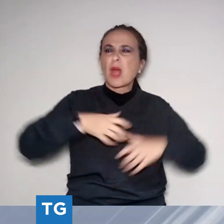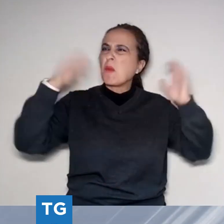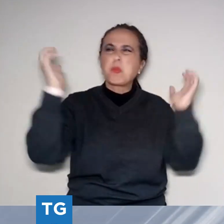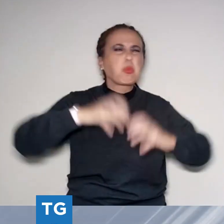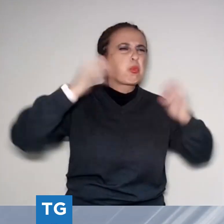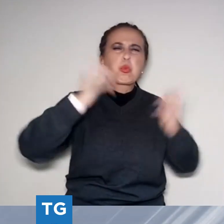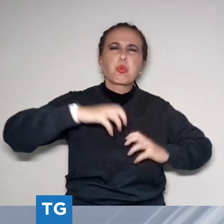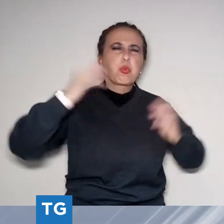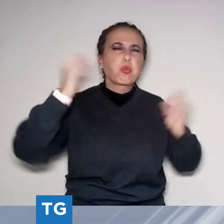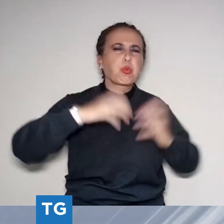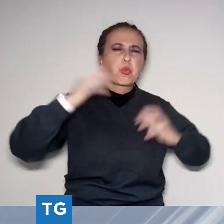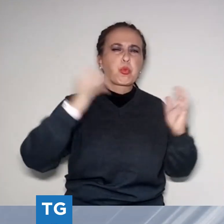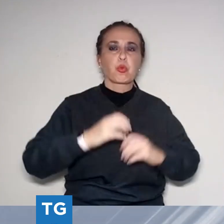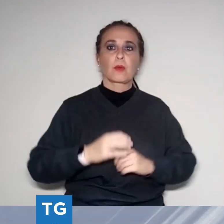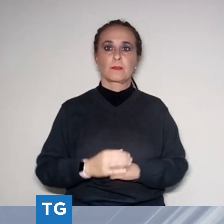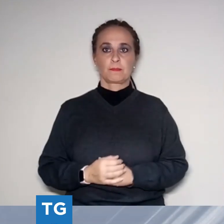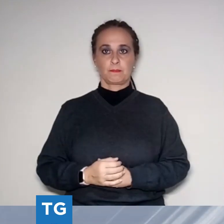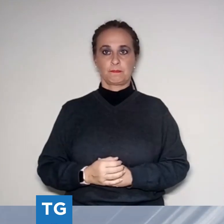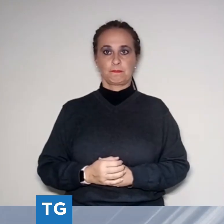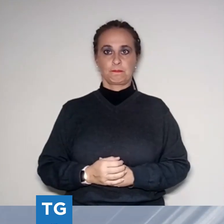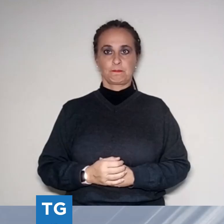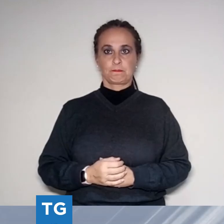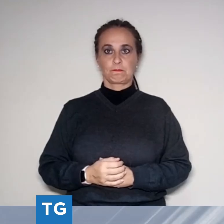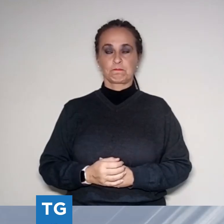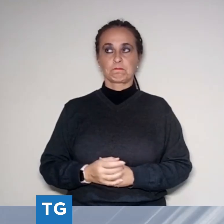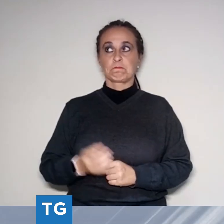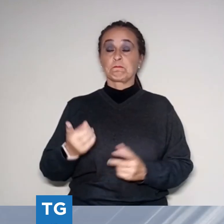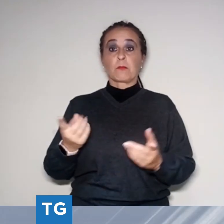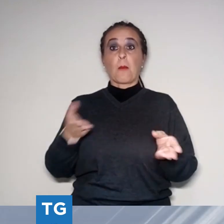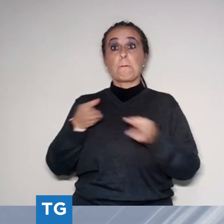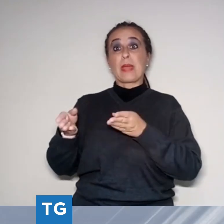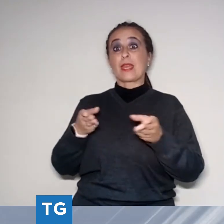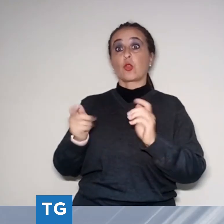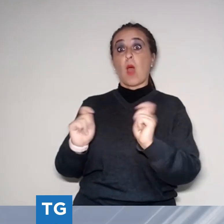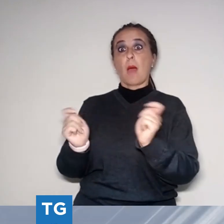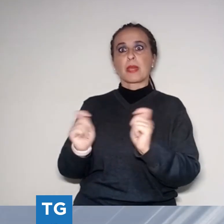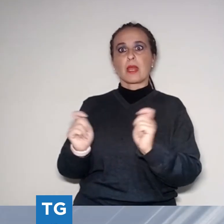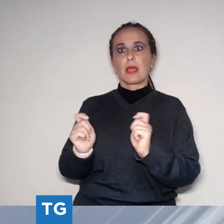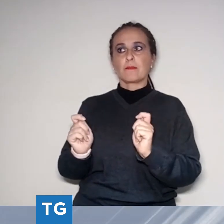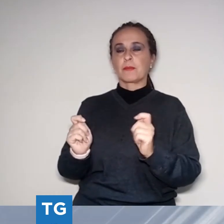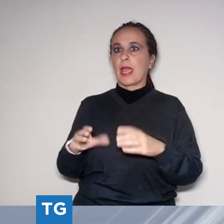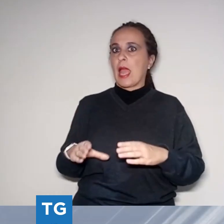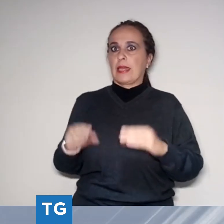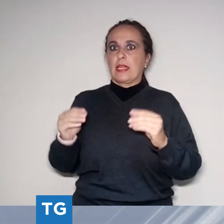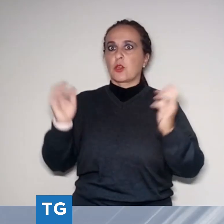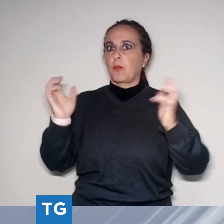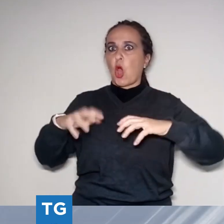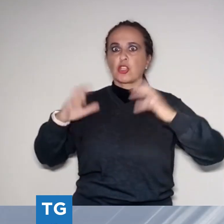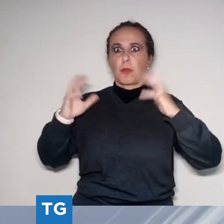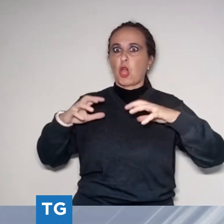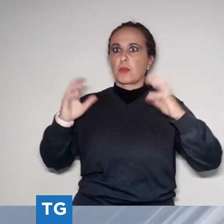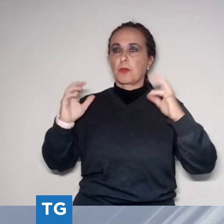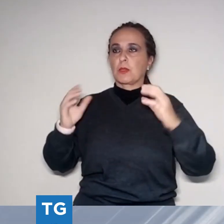settore del momento della fioritura verso aprile che ci ha lasciato un po' perplexi, sono state parecchie piogge, il vento non è stato